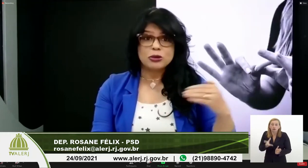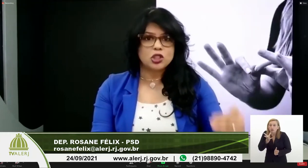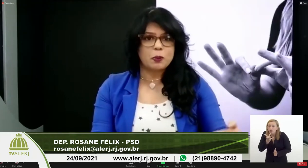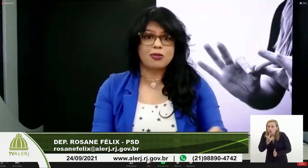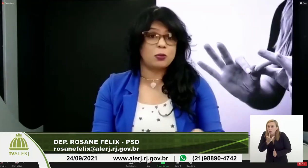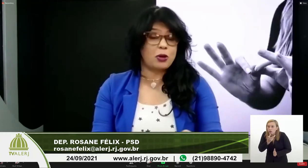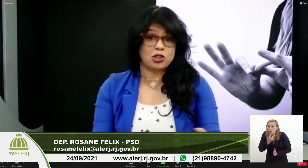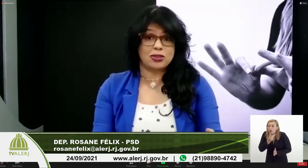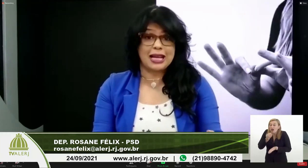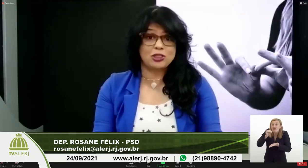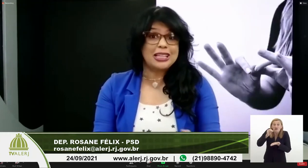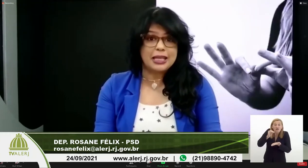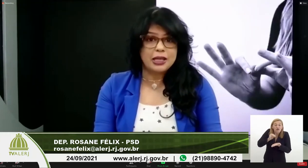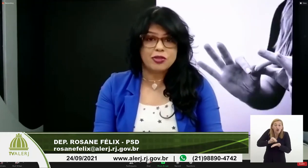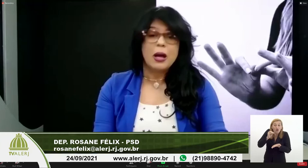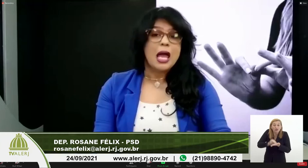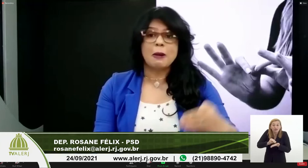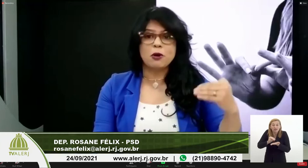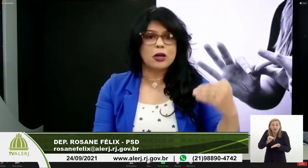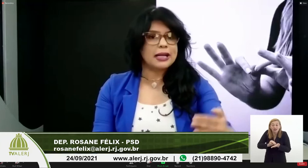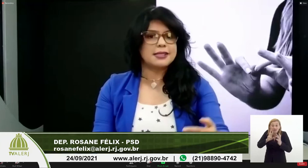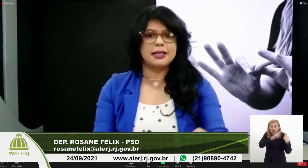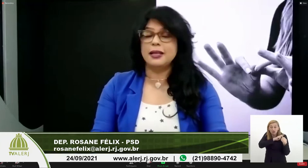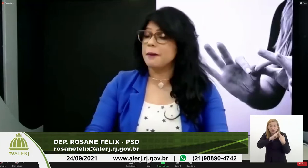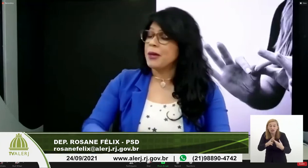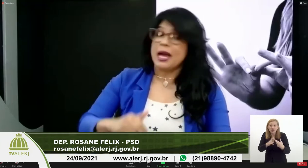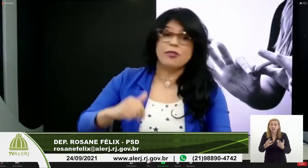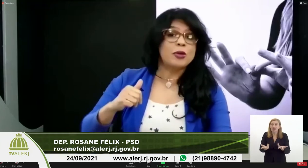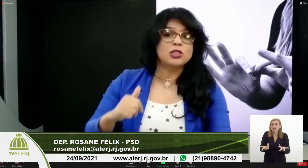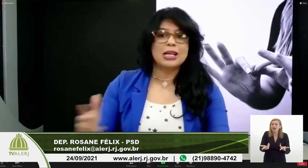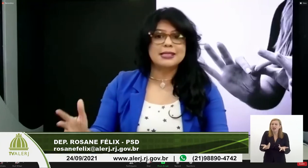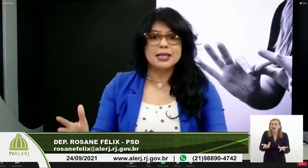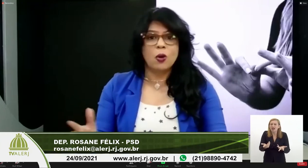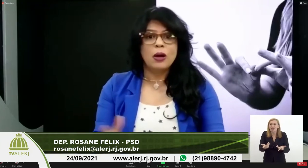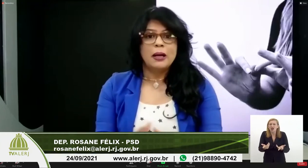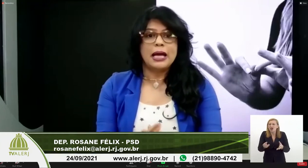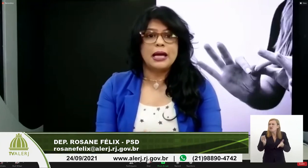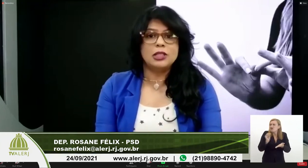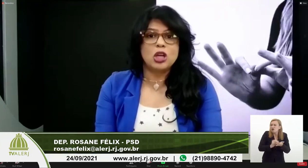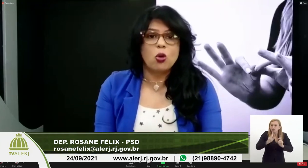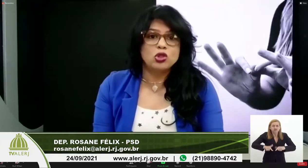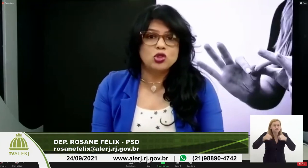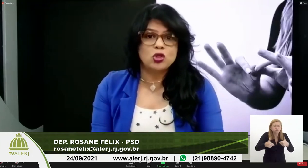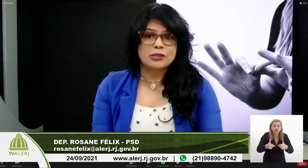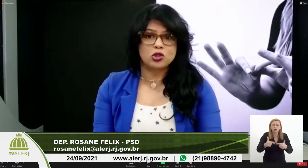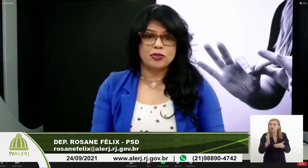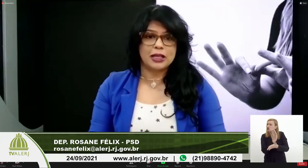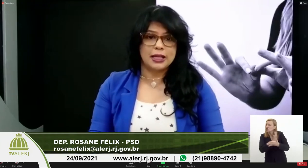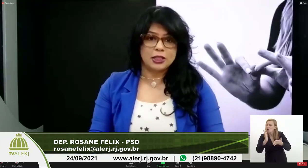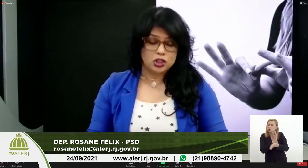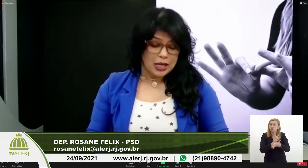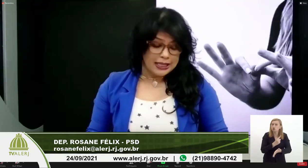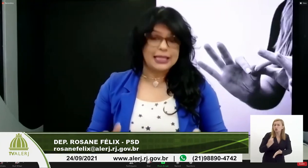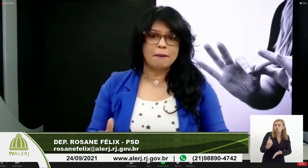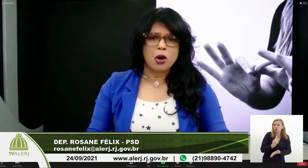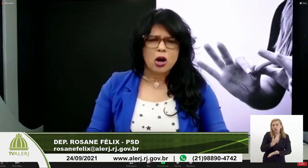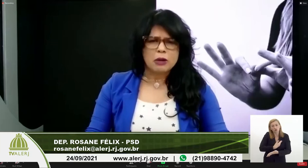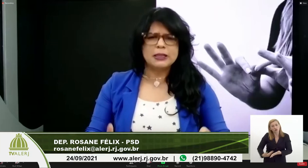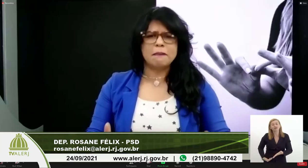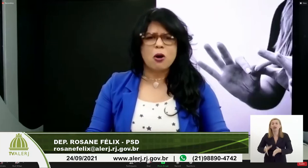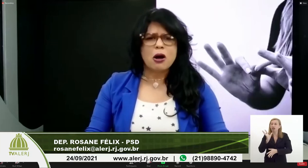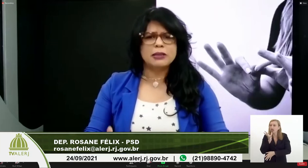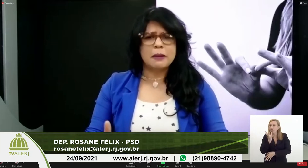aí uma falta de proatividade incrível, é uma burocracia, é falta de ação de alguns dos nossos governantes que